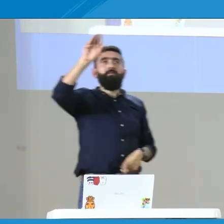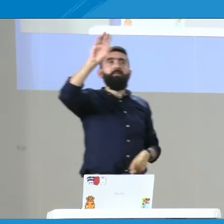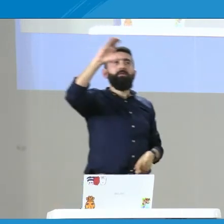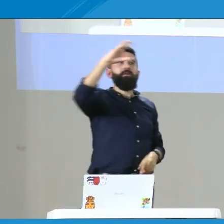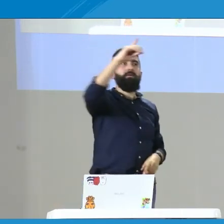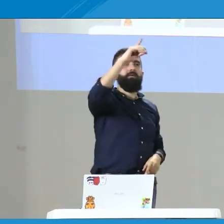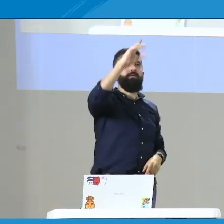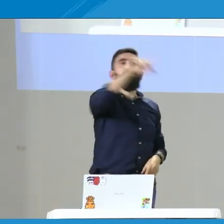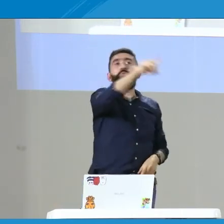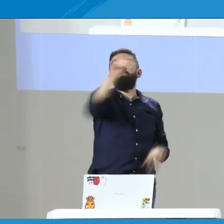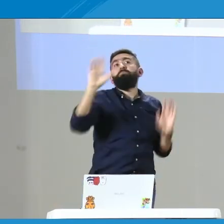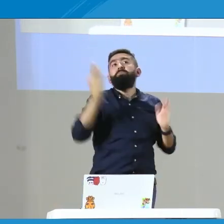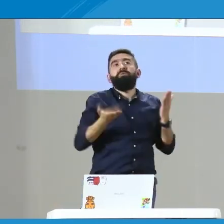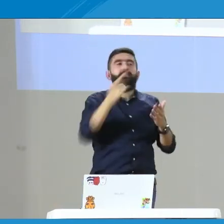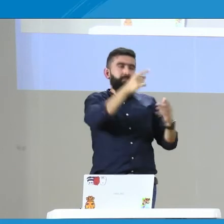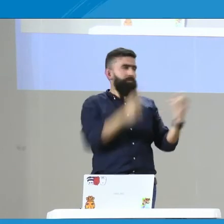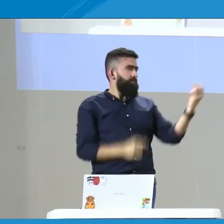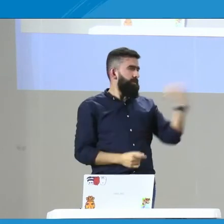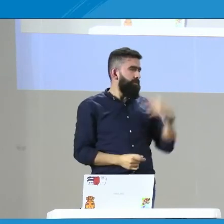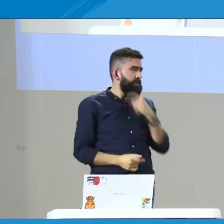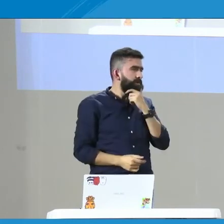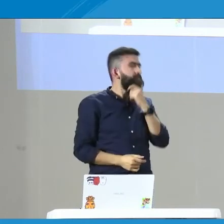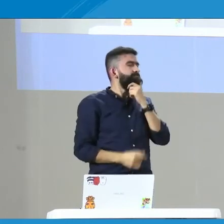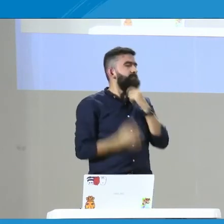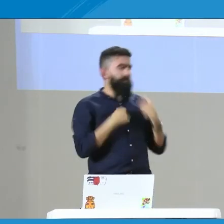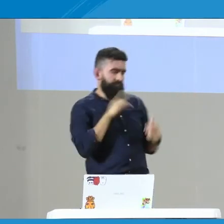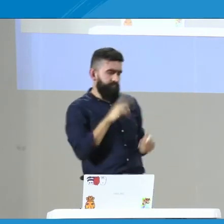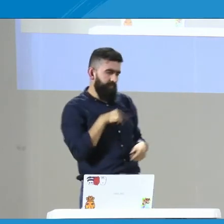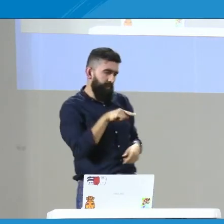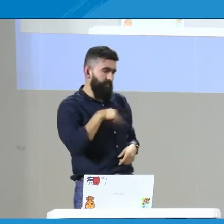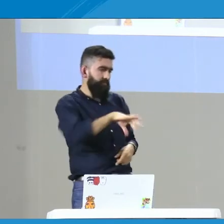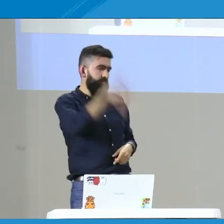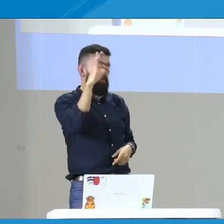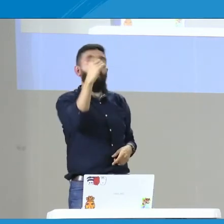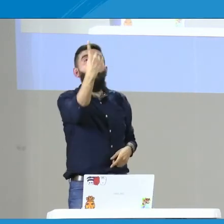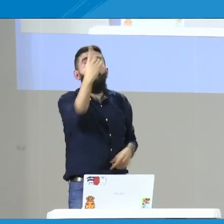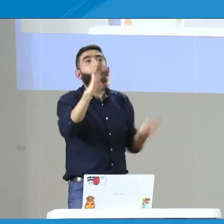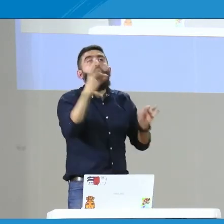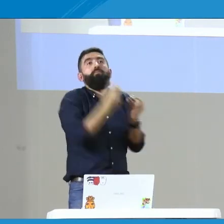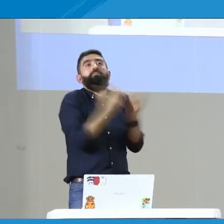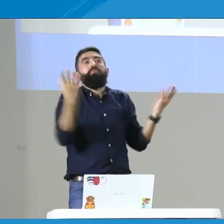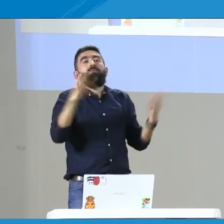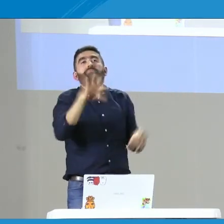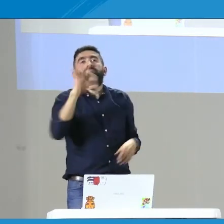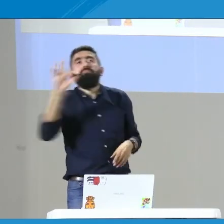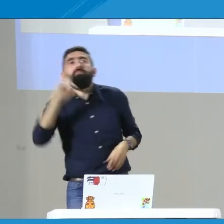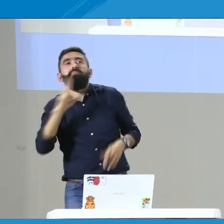Y en la parte inferior está desarrollado por un abecedario, entonces, dependiendo,